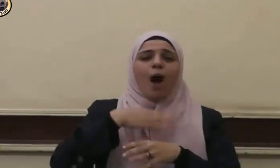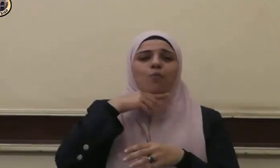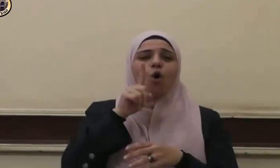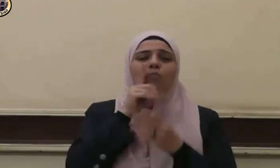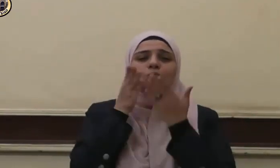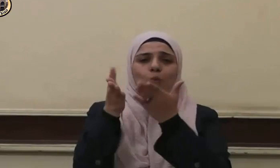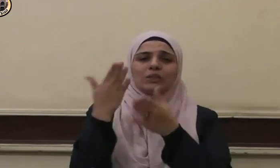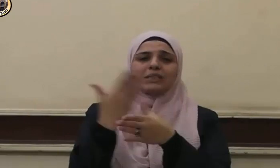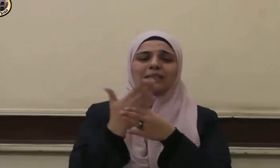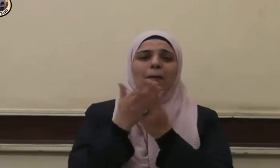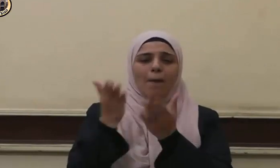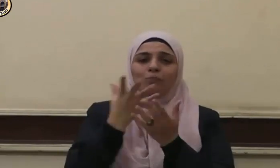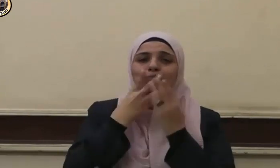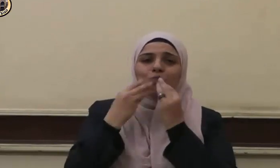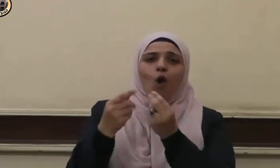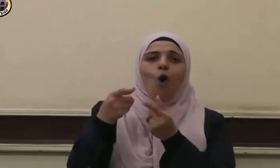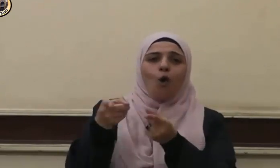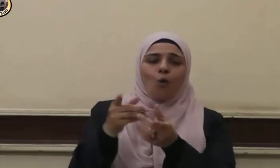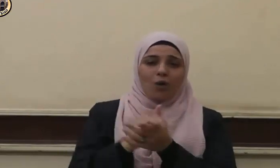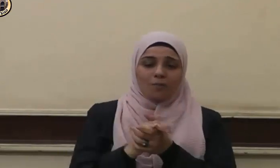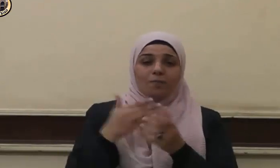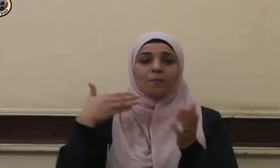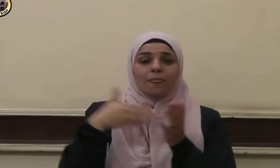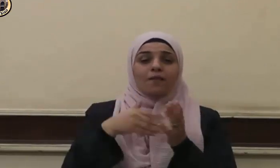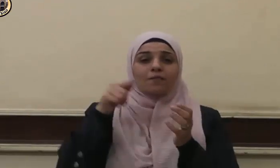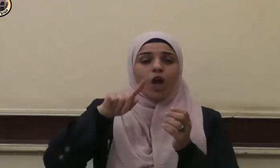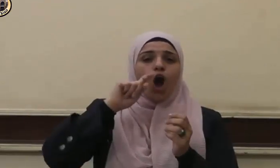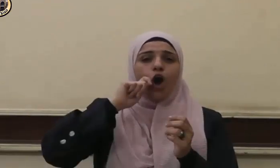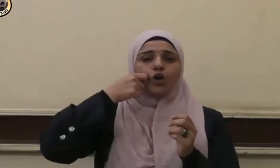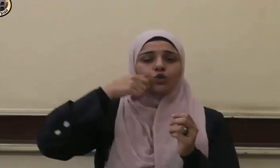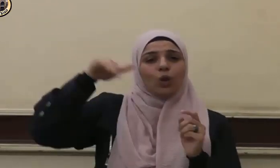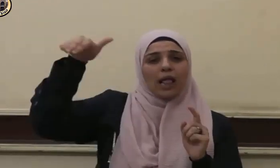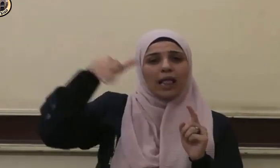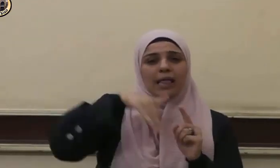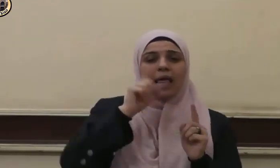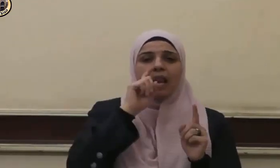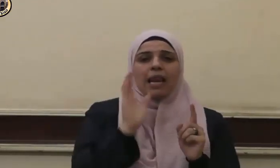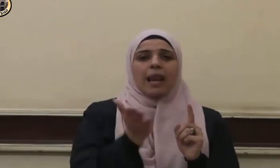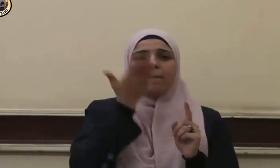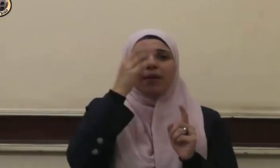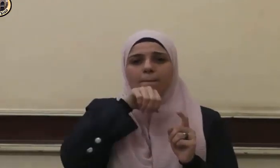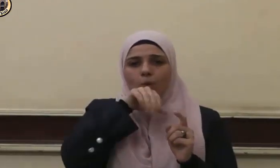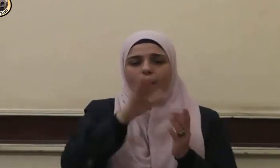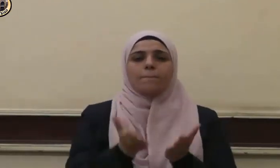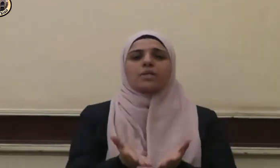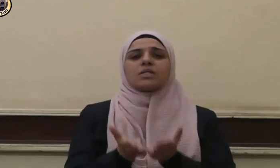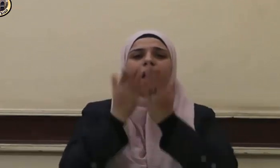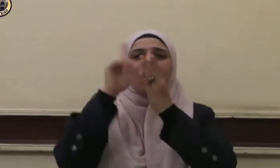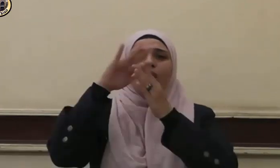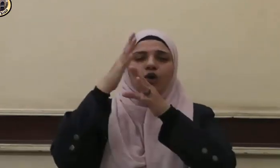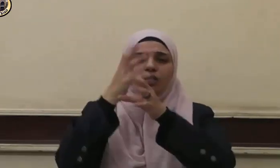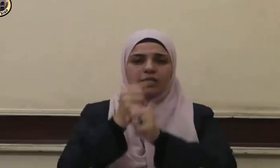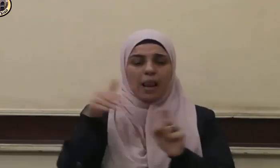بدخول الجنة فقد جاء رجل إلى النبي صلى الله عليه وسلم